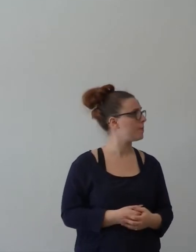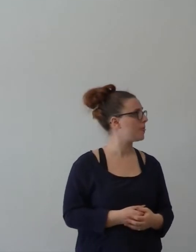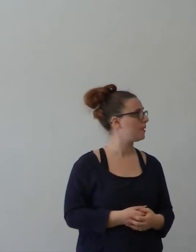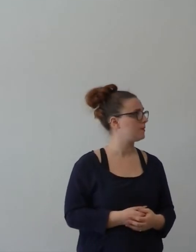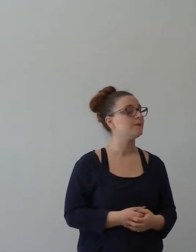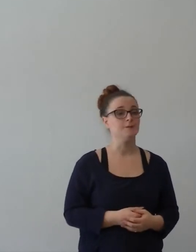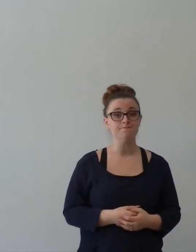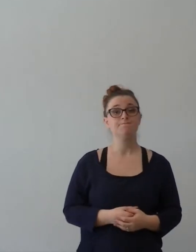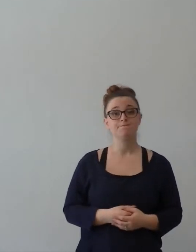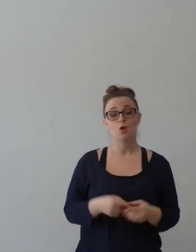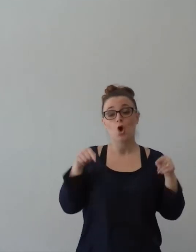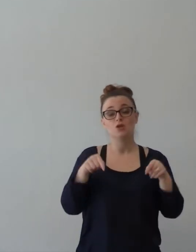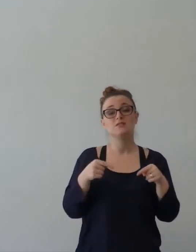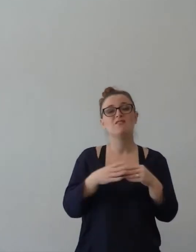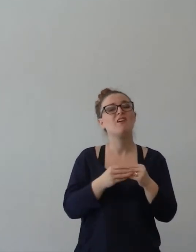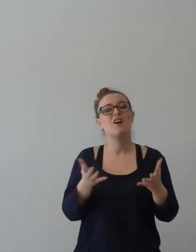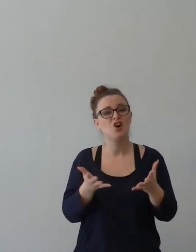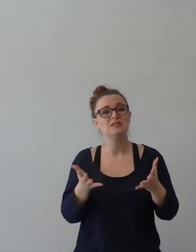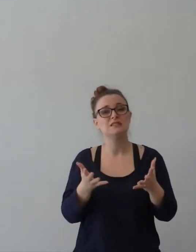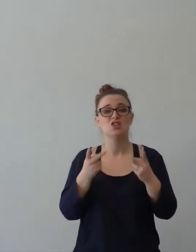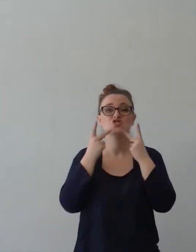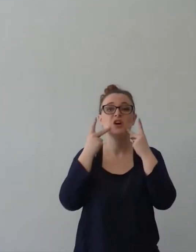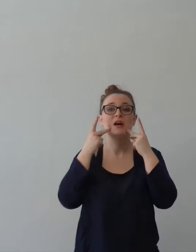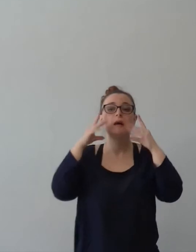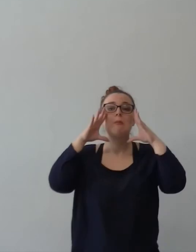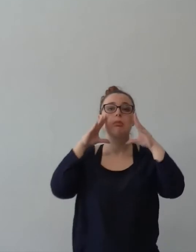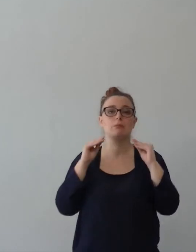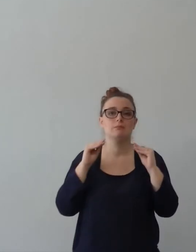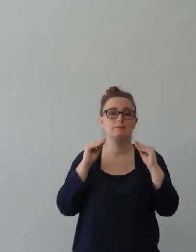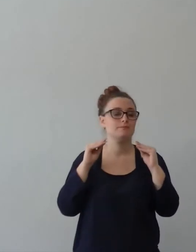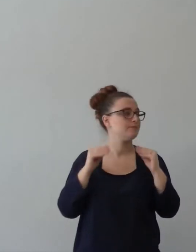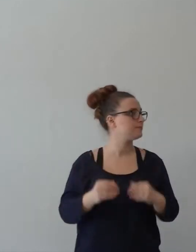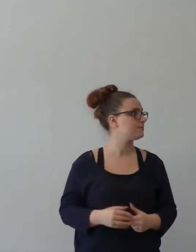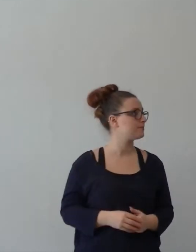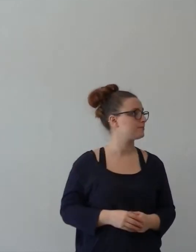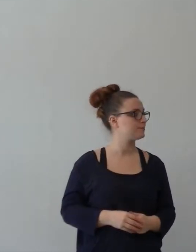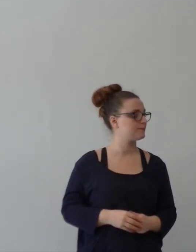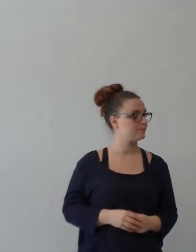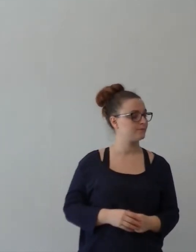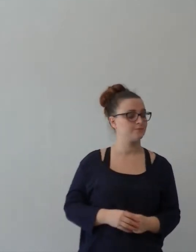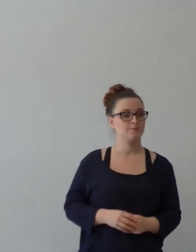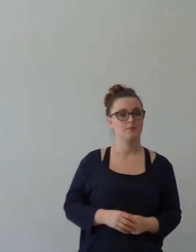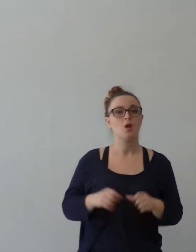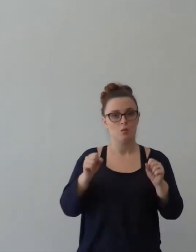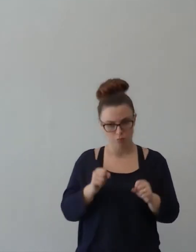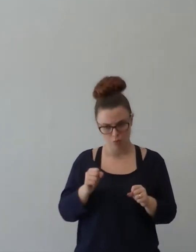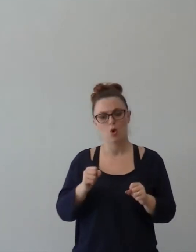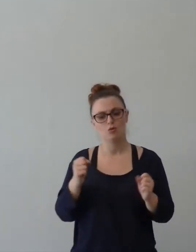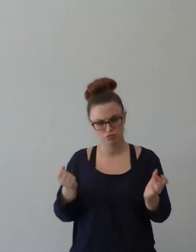uccidendo la tua gioia. Attenzione, non è detto che non peccherai più, perché